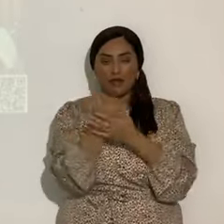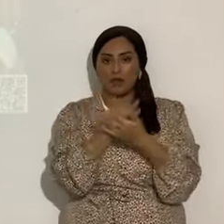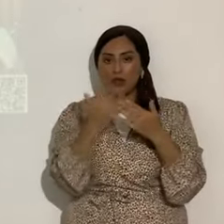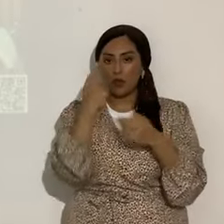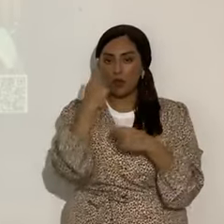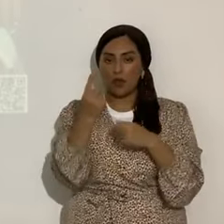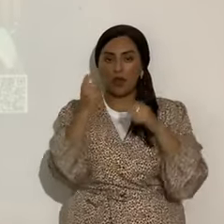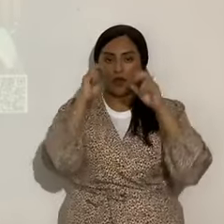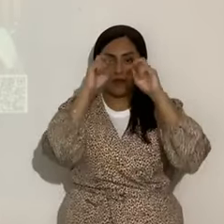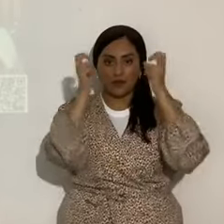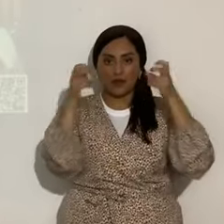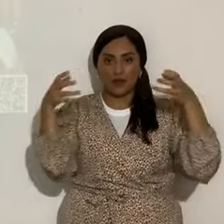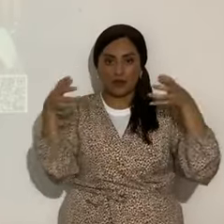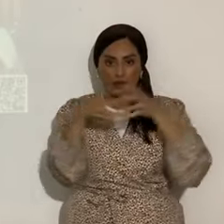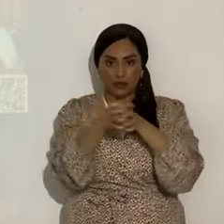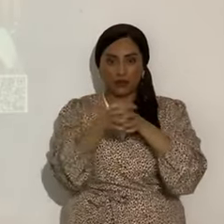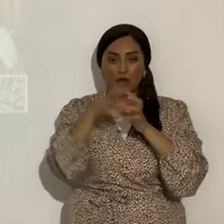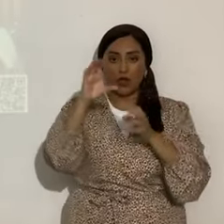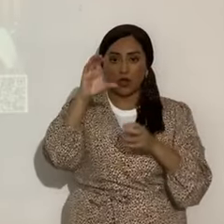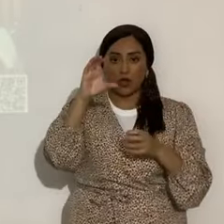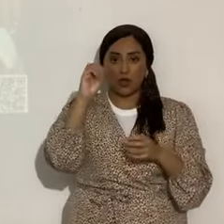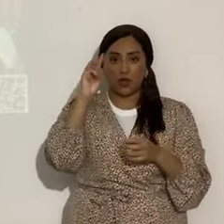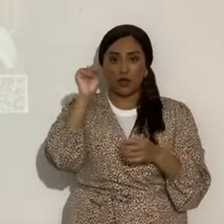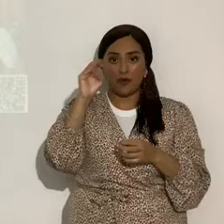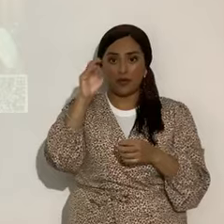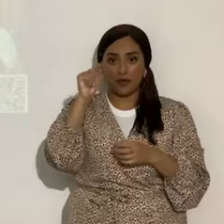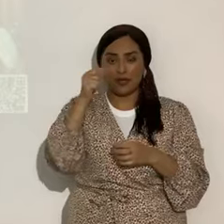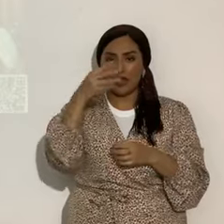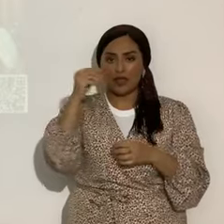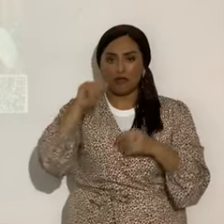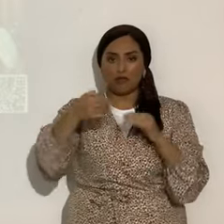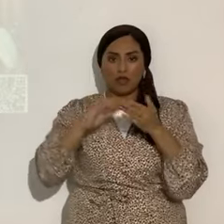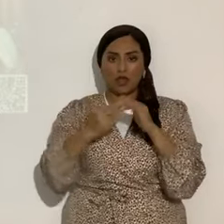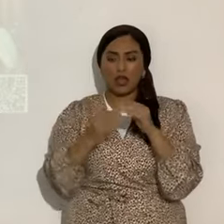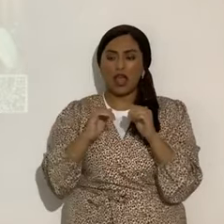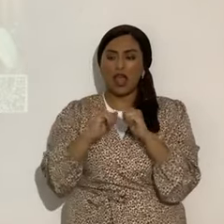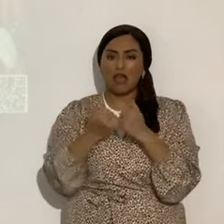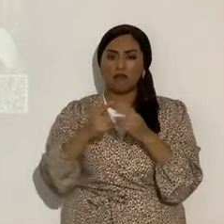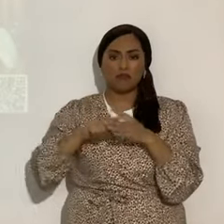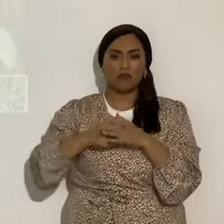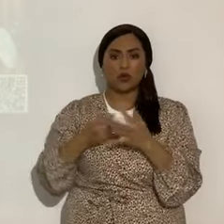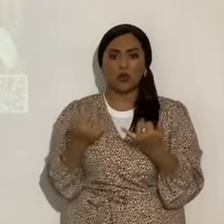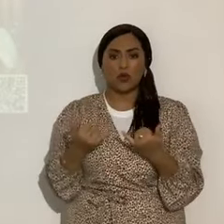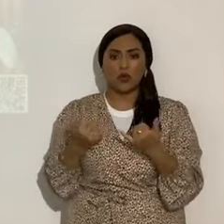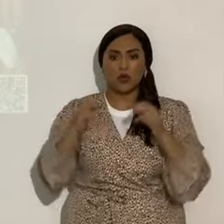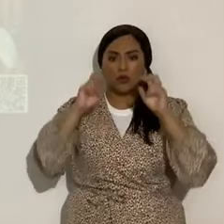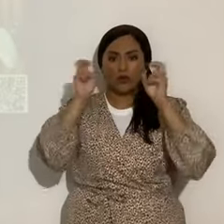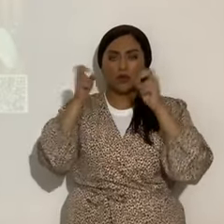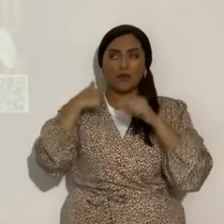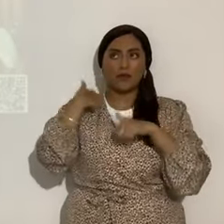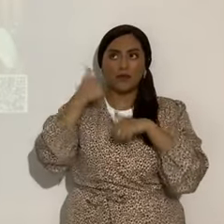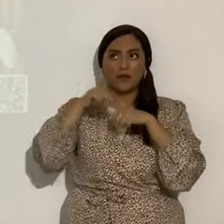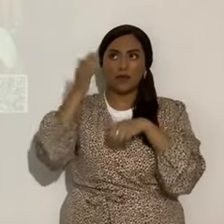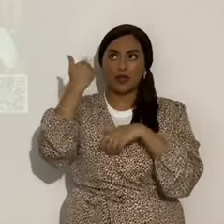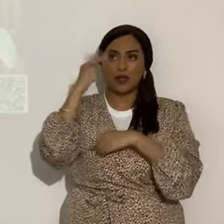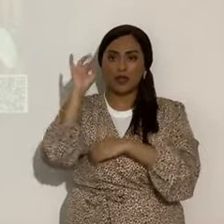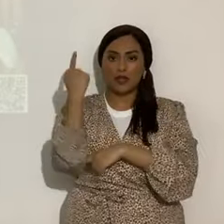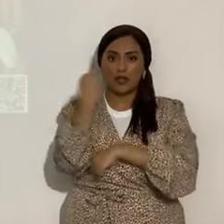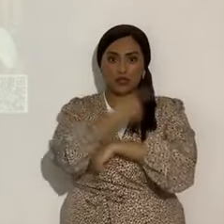tema, el cometa y Jerusalén. ¿Cómo surgió este tema? Hace ocho días en el espíritu yo oí